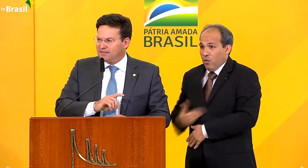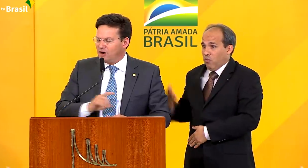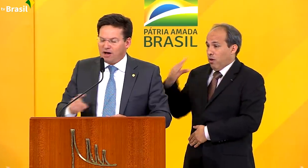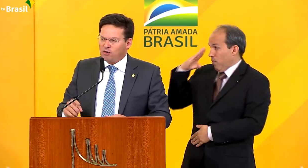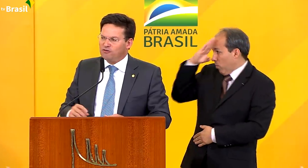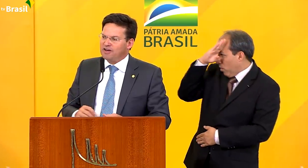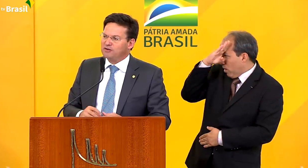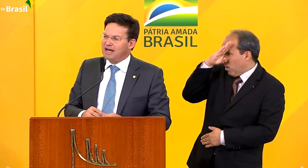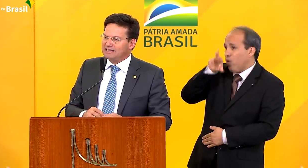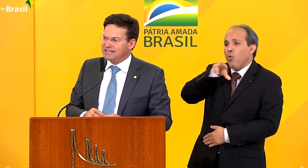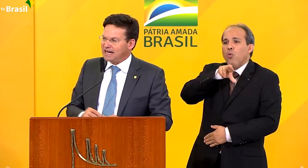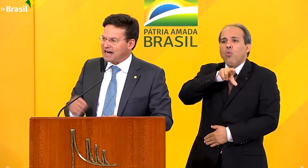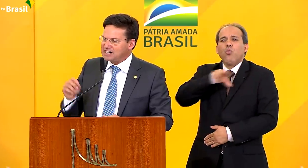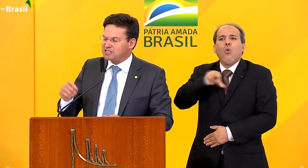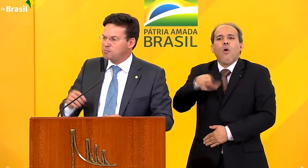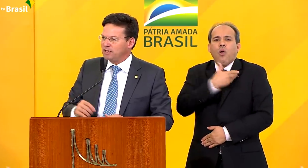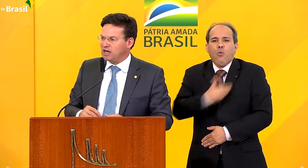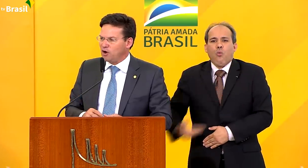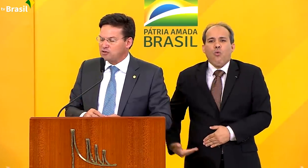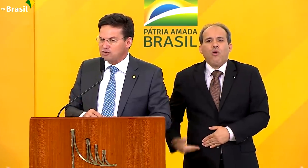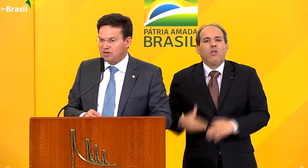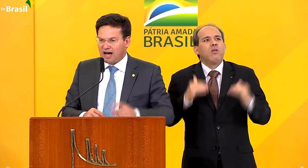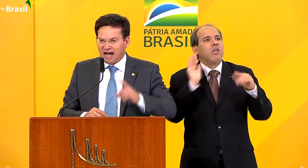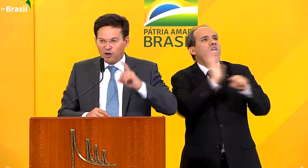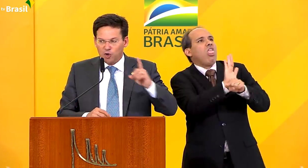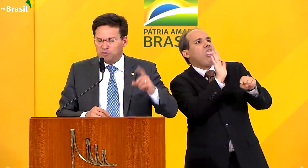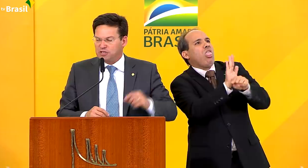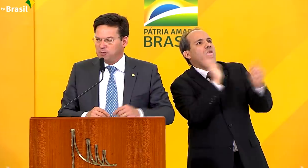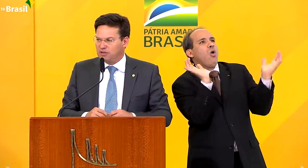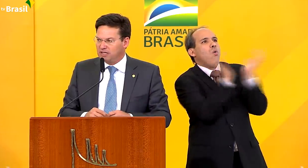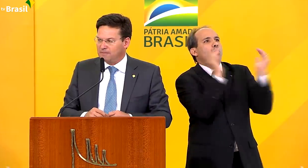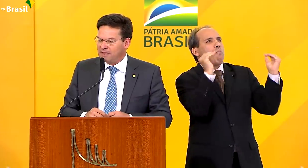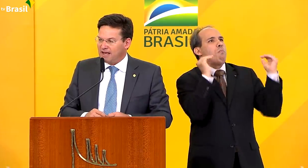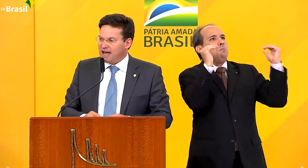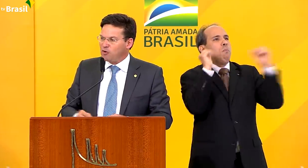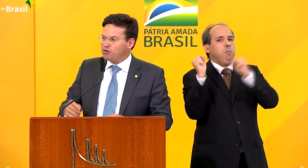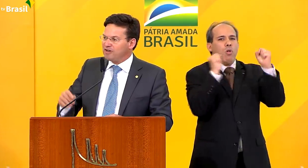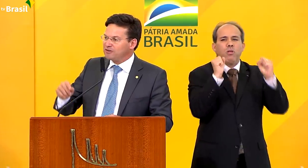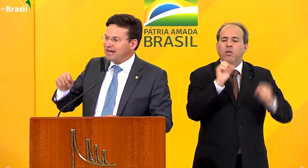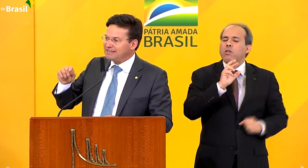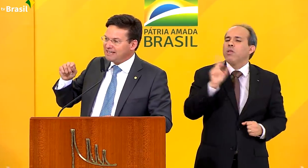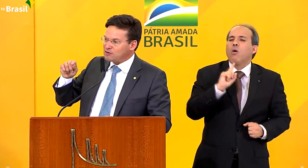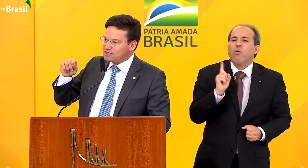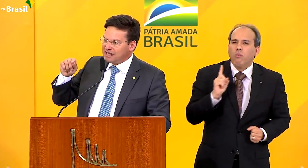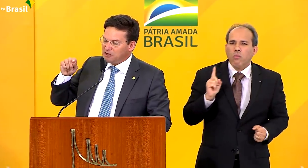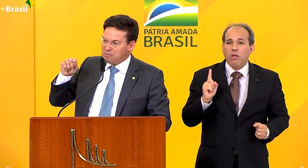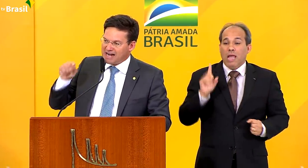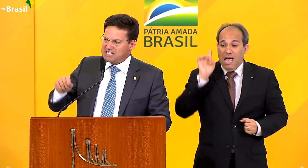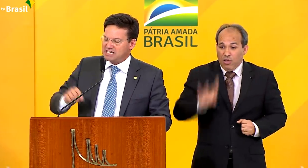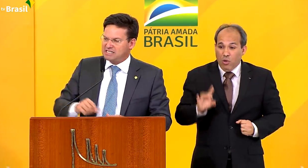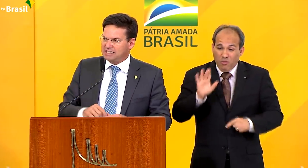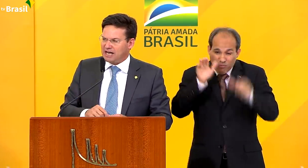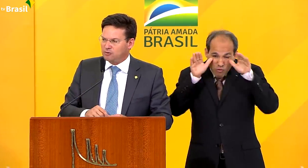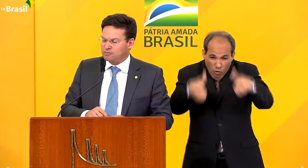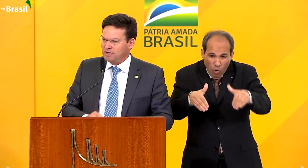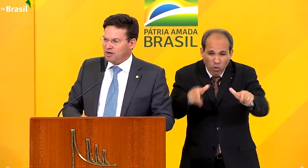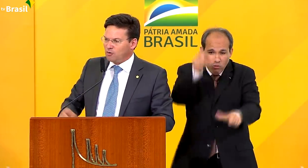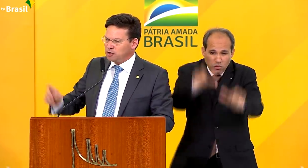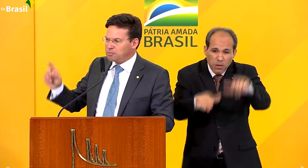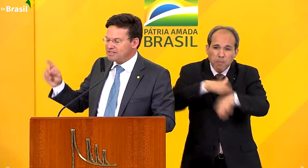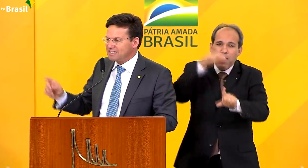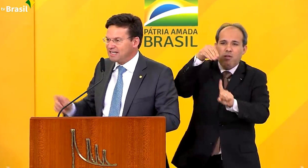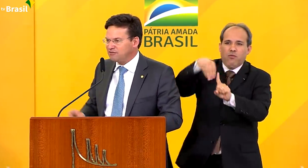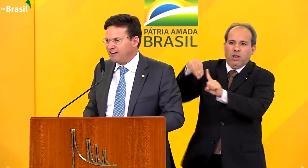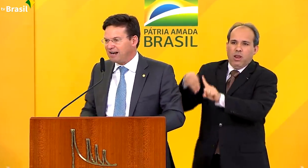não é um governo que atende a caixas de poderosos, a grupos de poder. É um governo que atende ao cidadão mais necessitado.